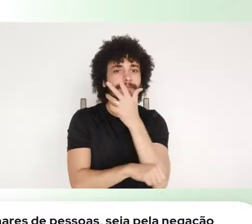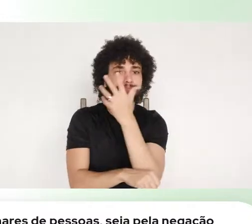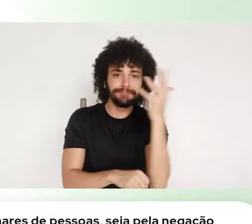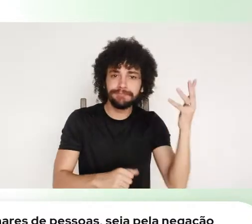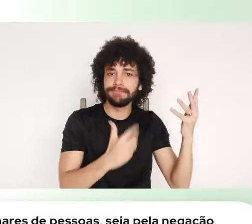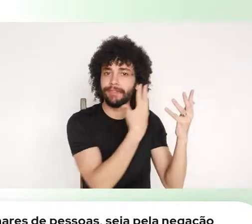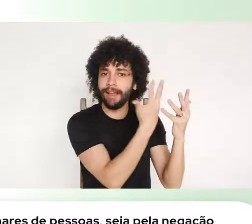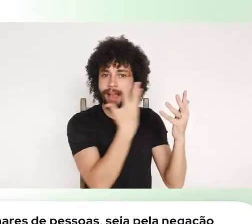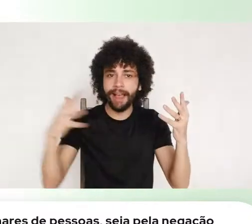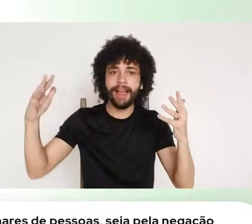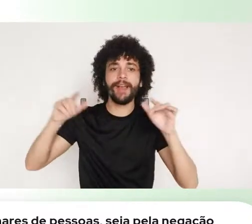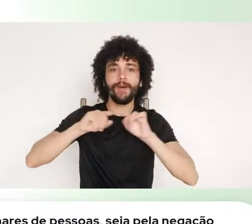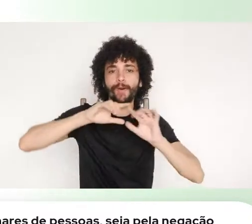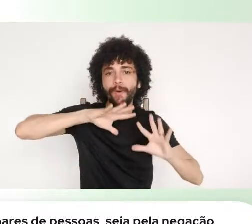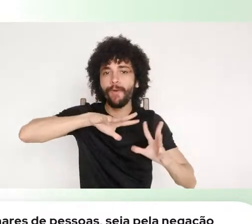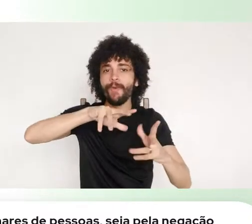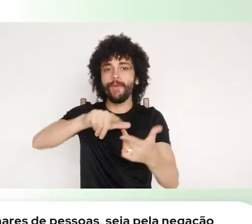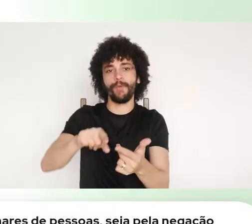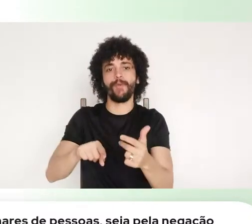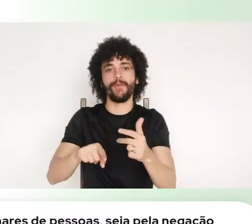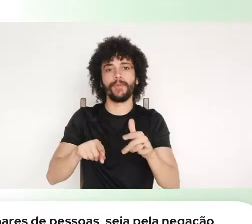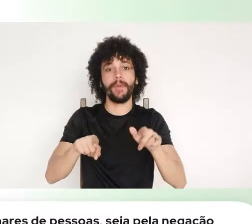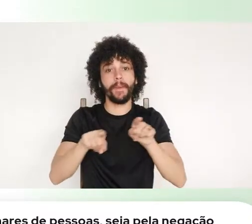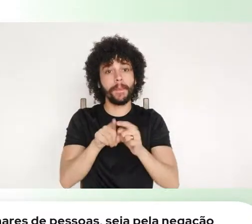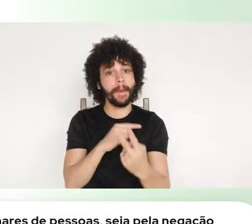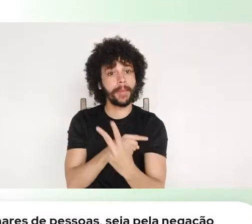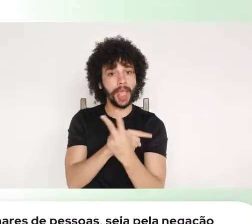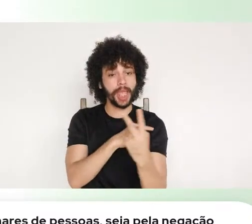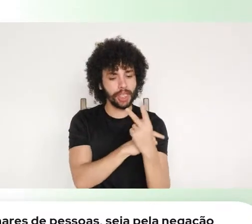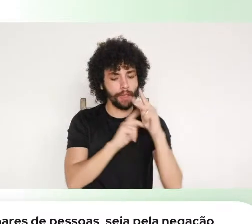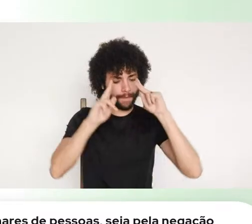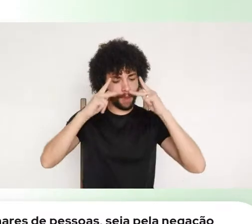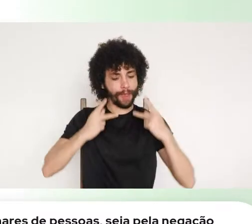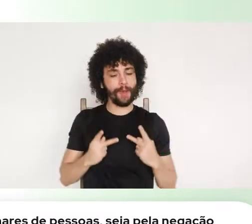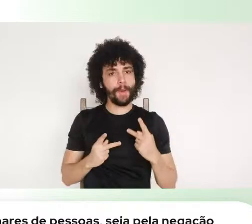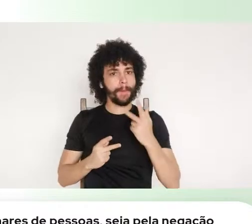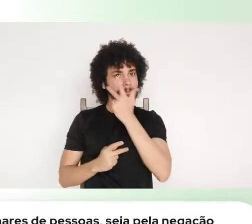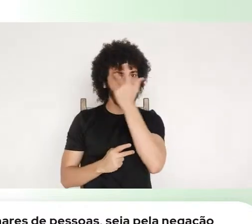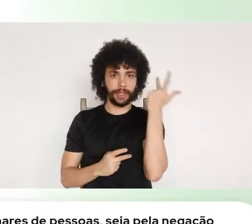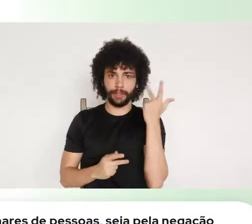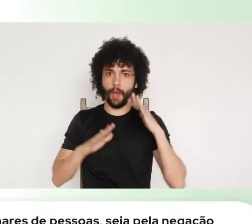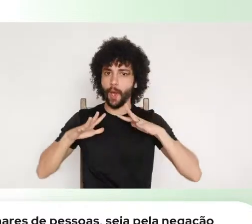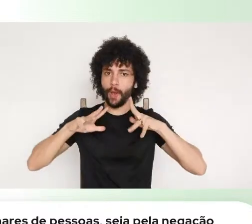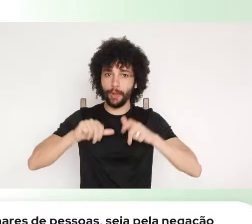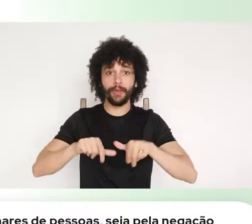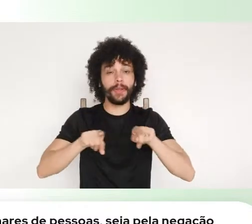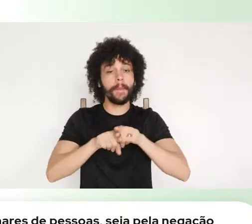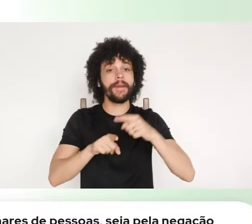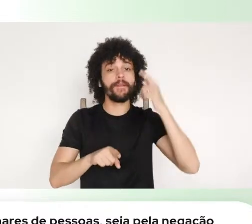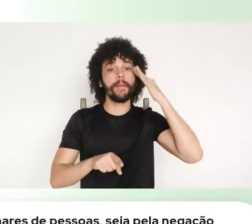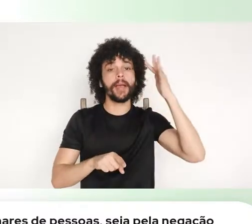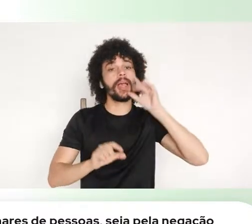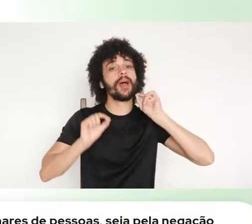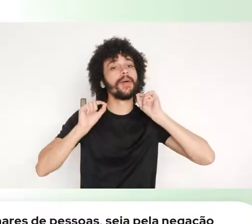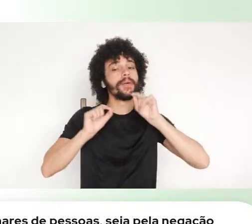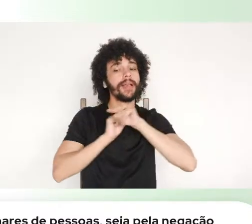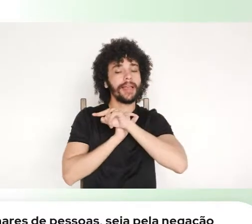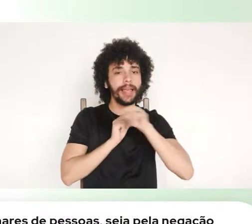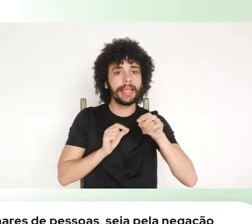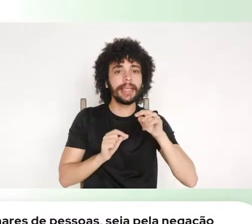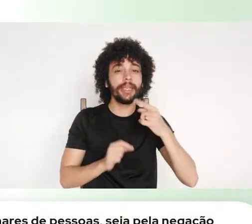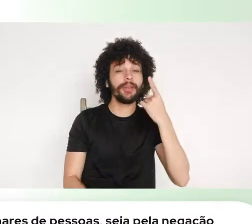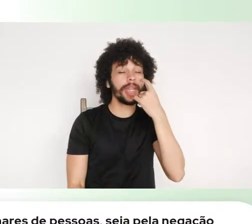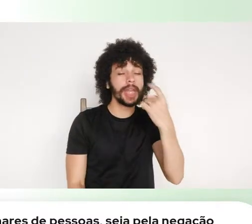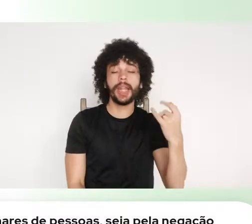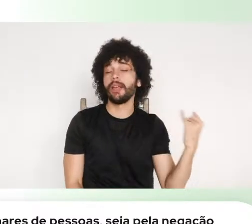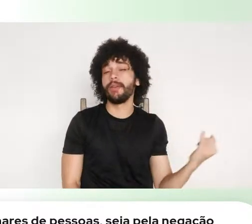preservar o mundo para preservar a humanidade, e que o mundo vai pensar cada vez mais que o que interessa